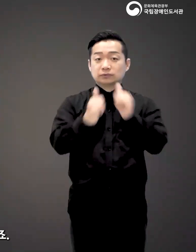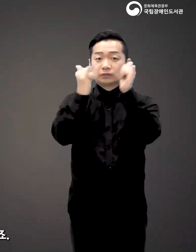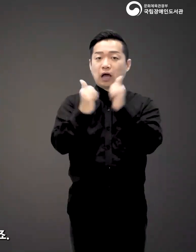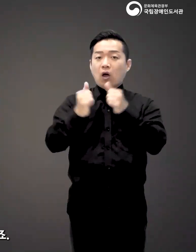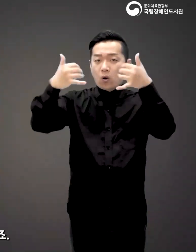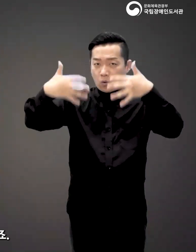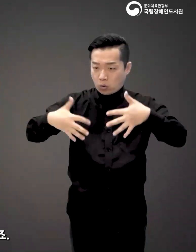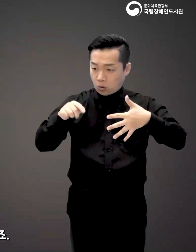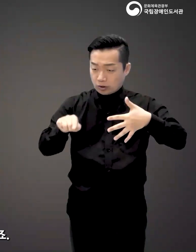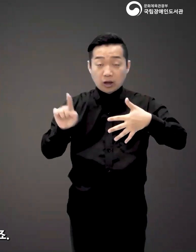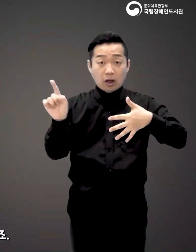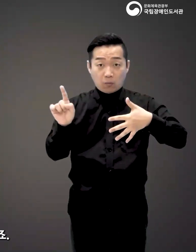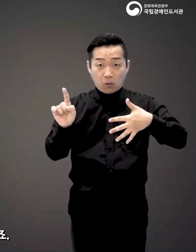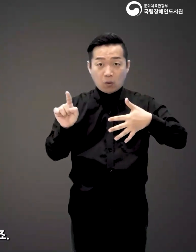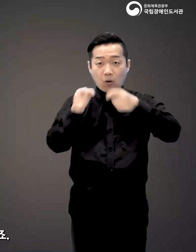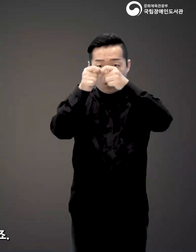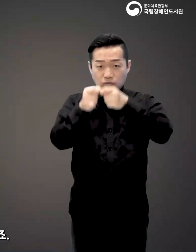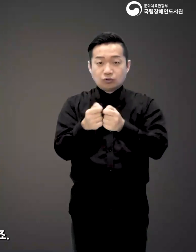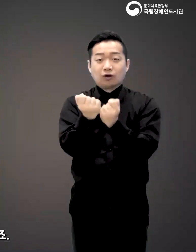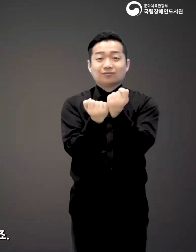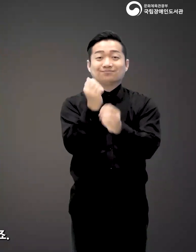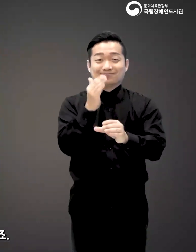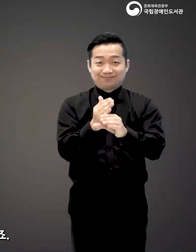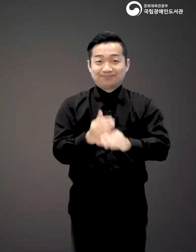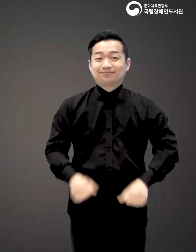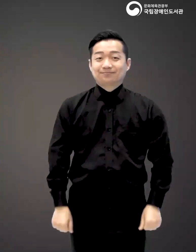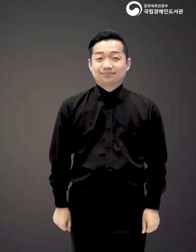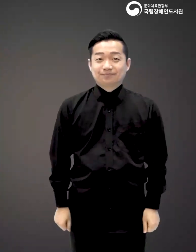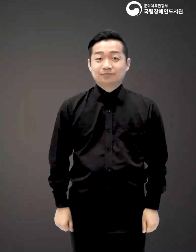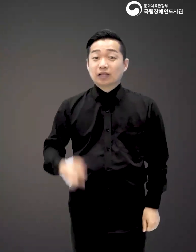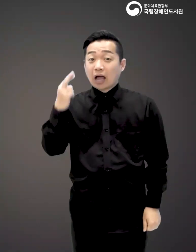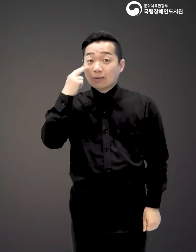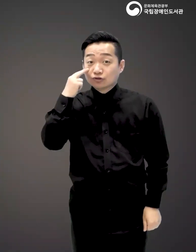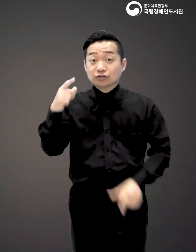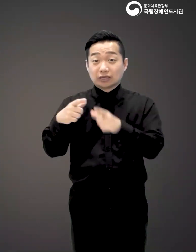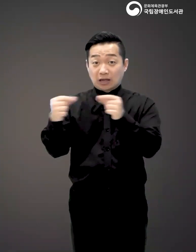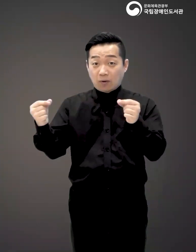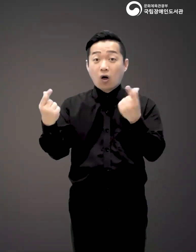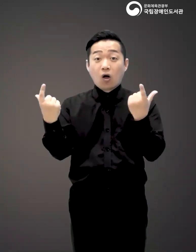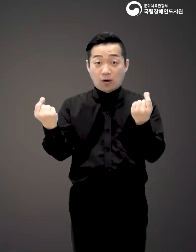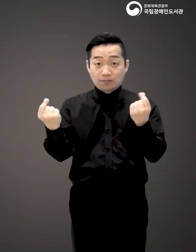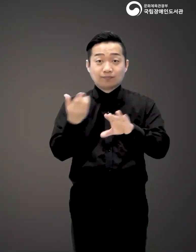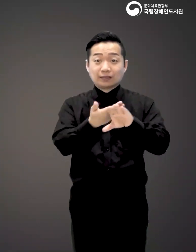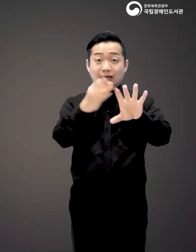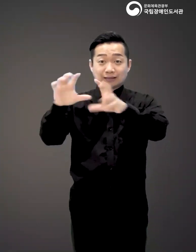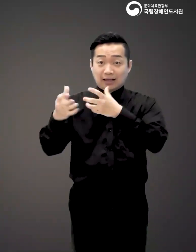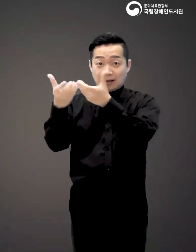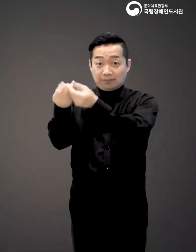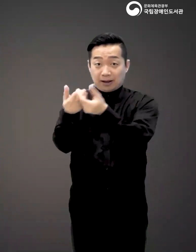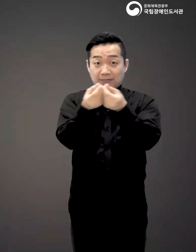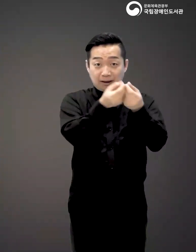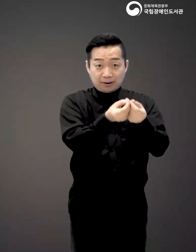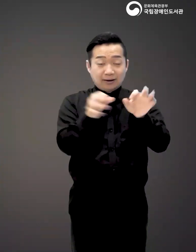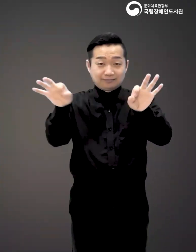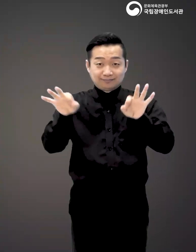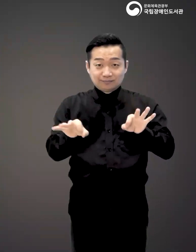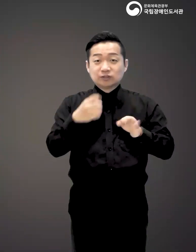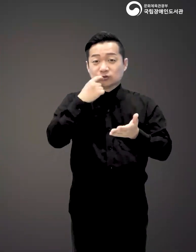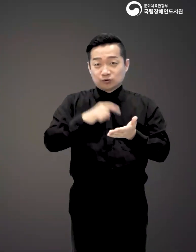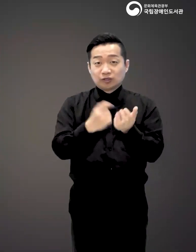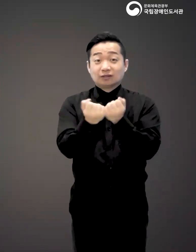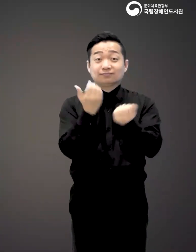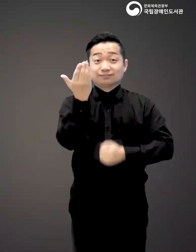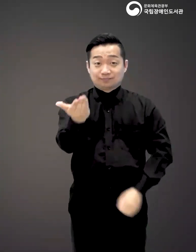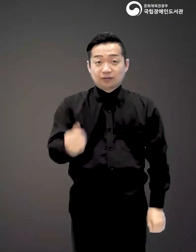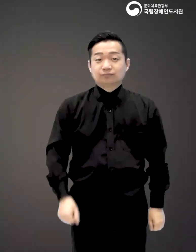사회적인 조건은 무엇인지를 상세히 설명해주고 있죠. 또 미국과 일본과 같이 다른 국가들의 사례까지 알기